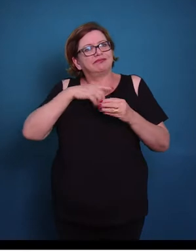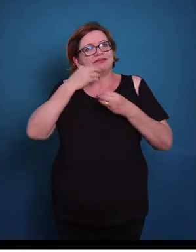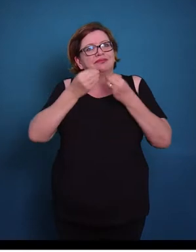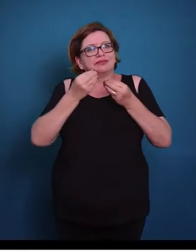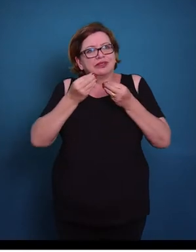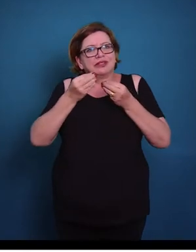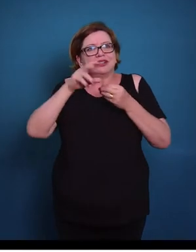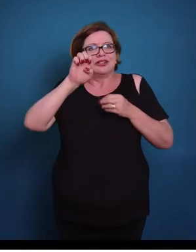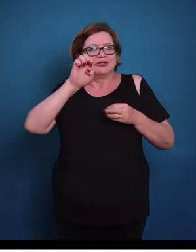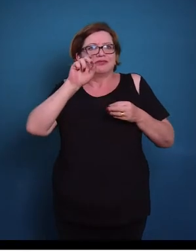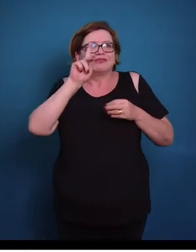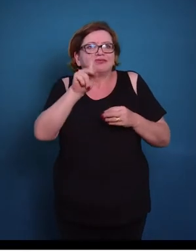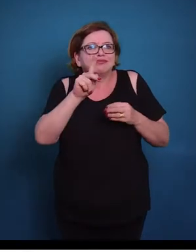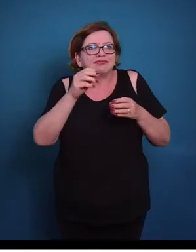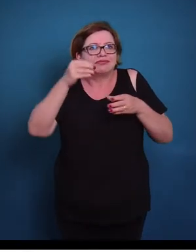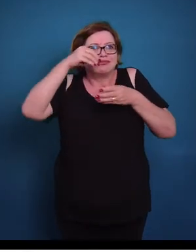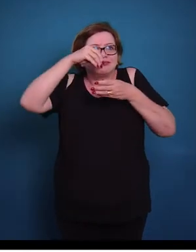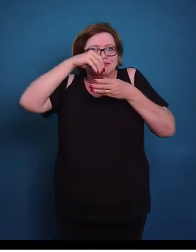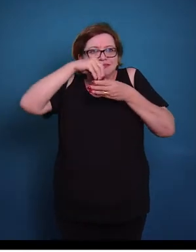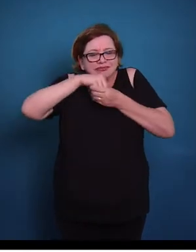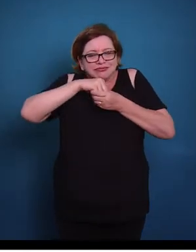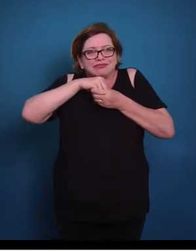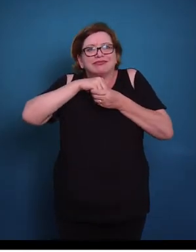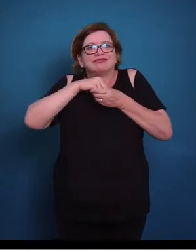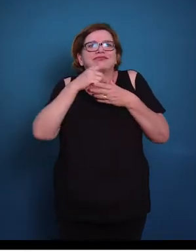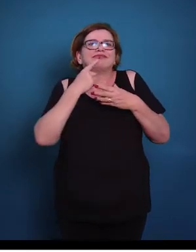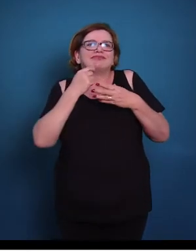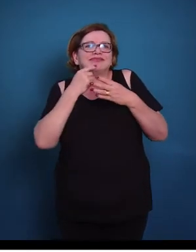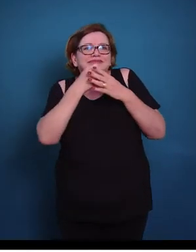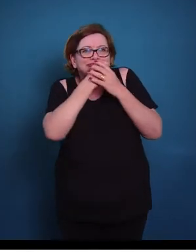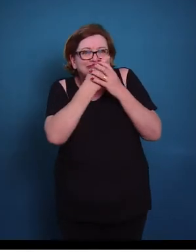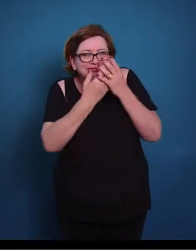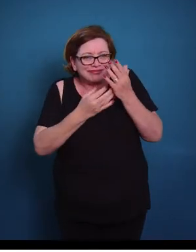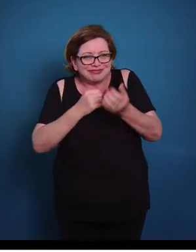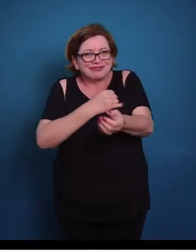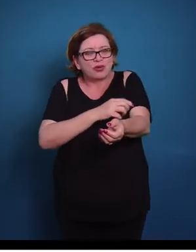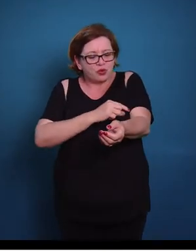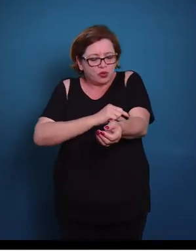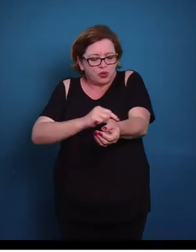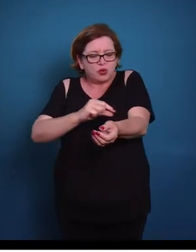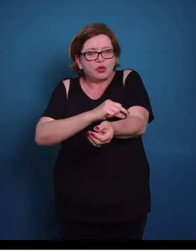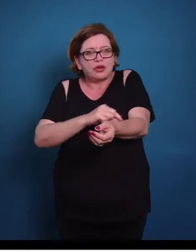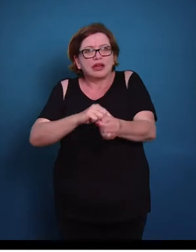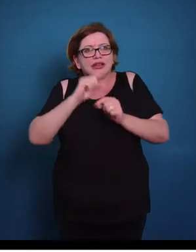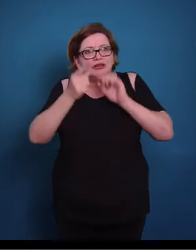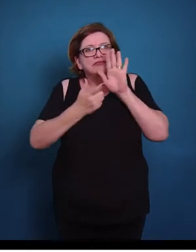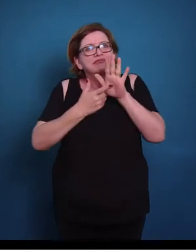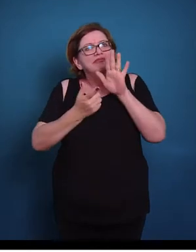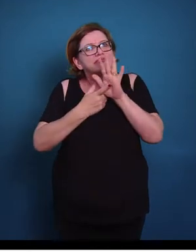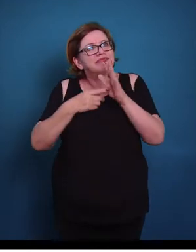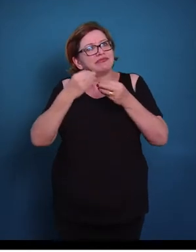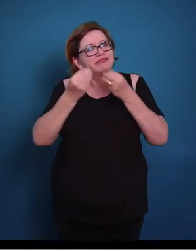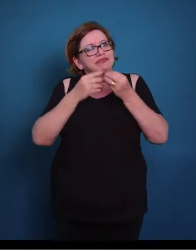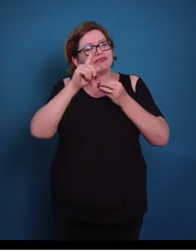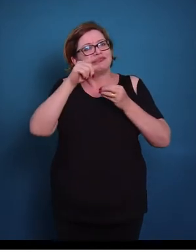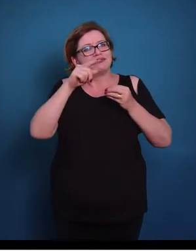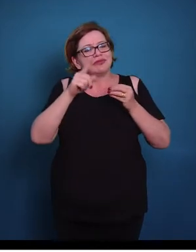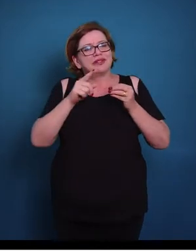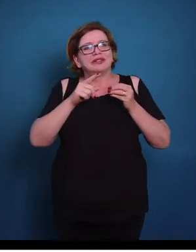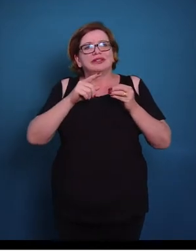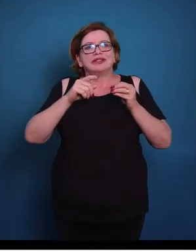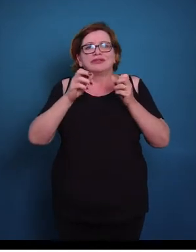de epitélio revestindo a parte interna dos vasos sanguíneos. Então aqui, por exemplo, é um corte histológico que mostra o tecido